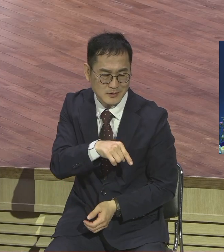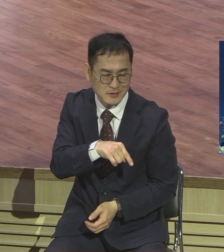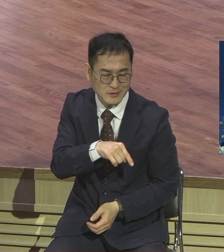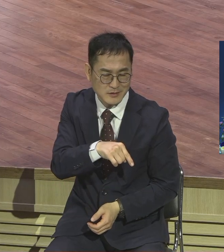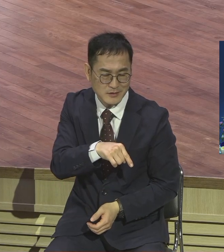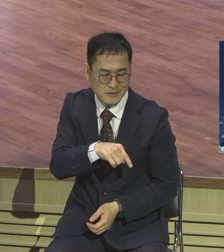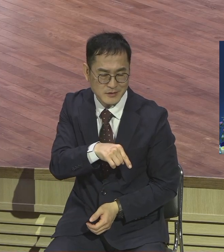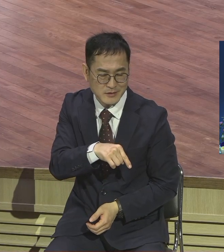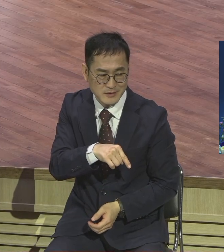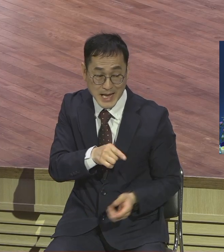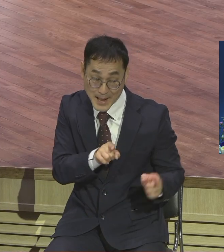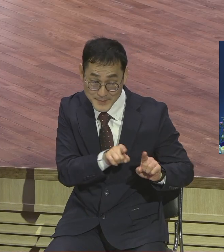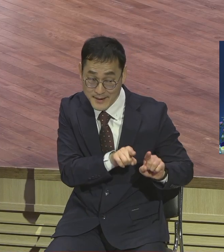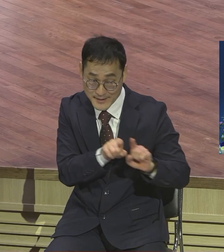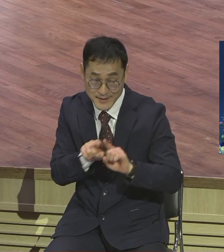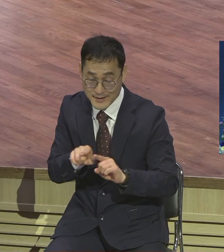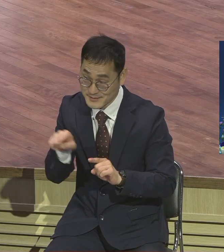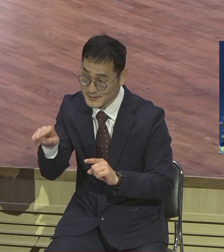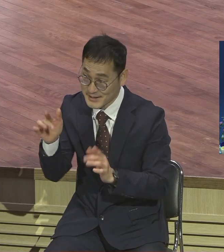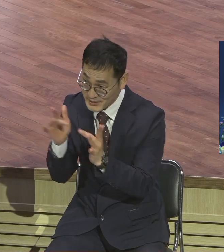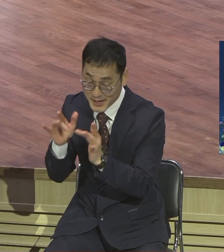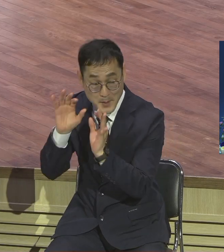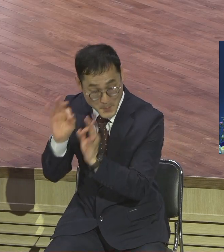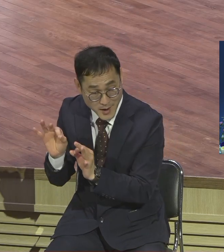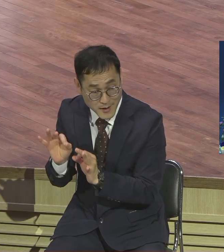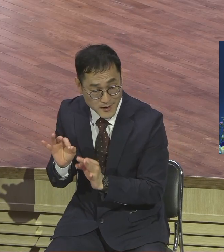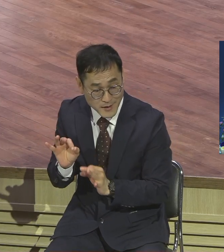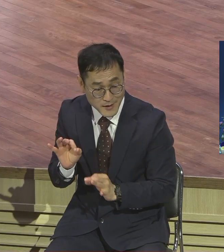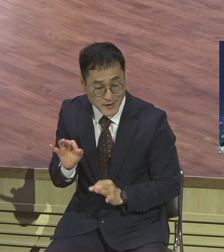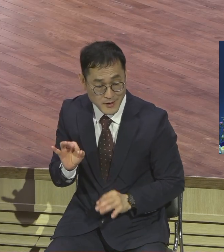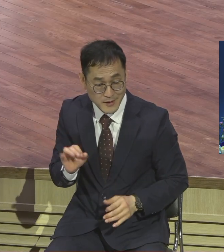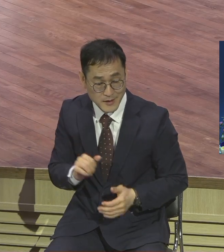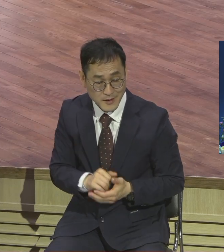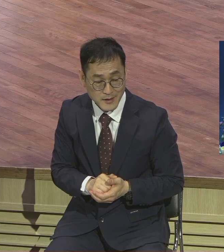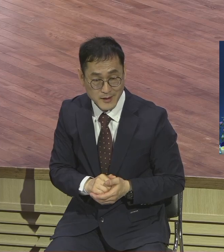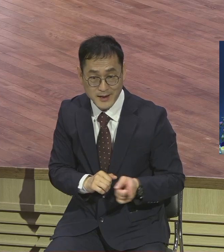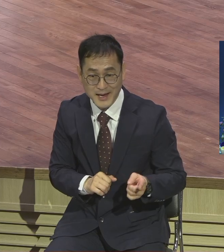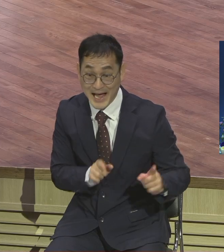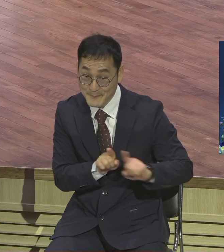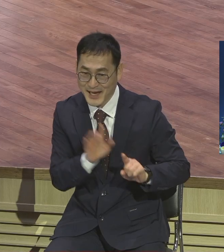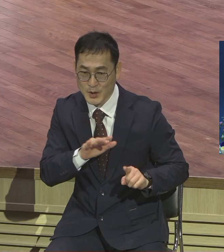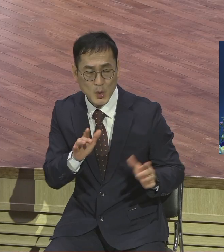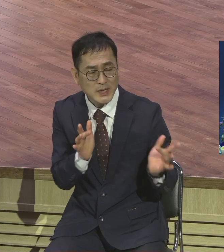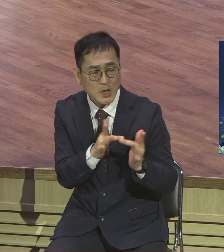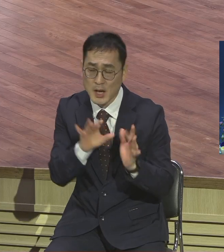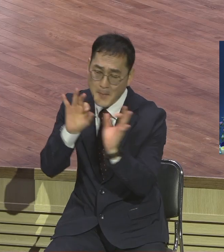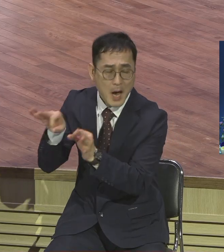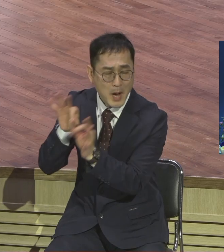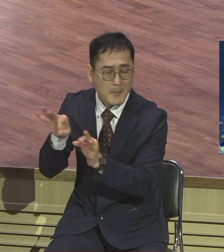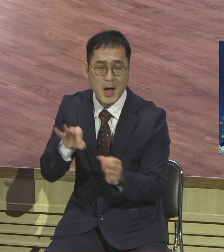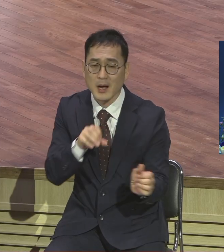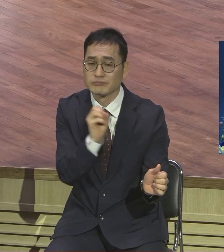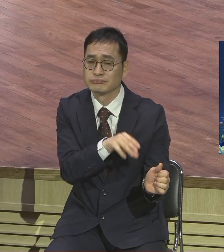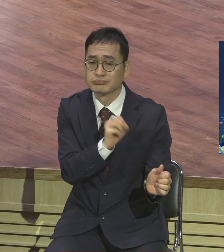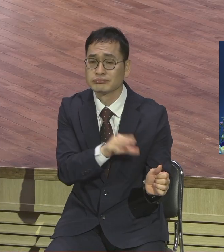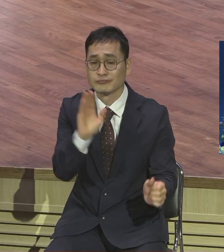방법이 없으니까 같이 들어보자 온라인 들어보는 거 오라고 보자 합니까 들어보자는 거 어렵지 않잖아요 그런 것을